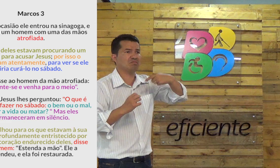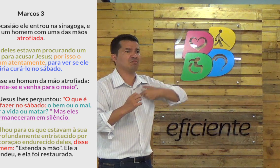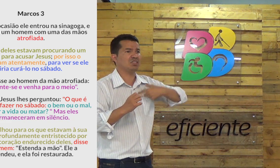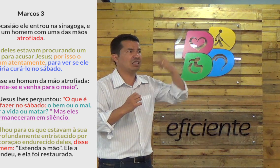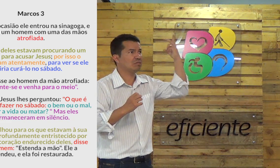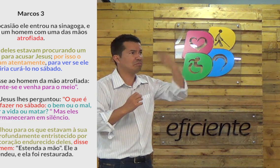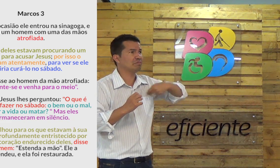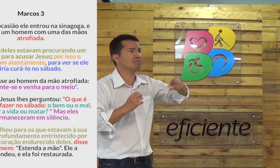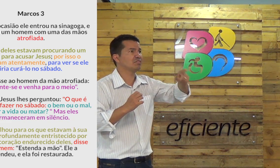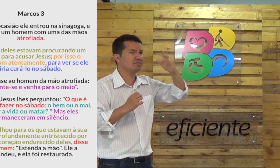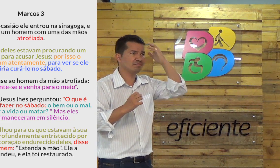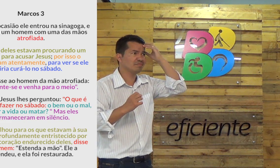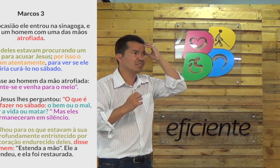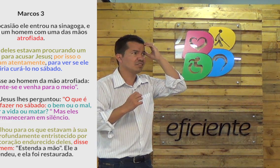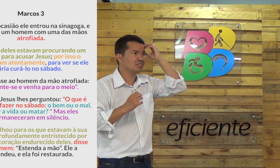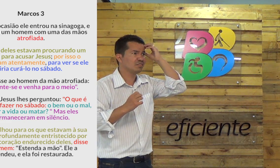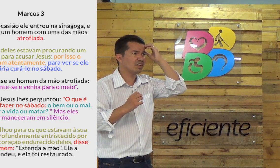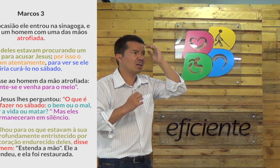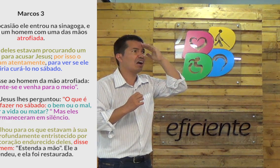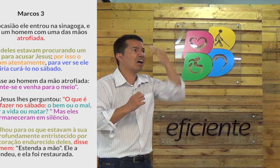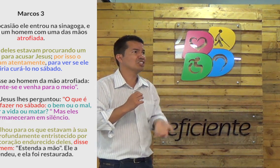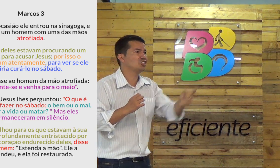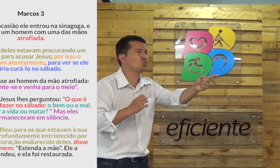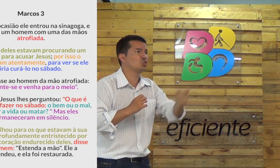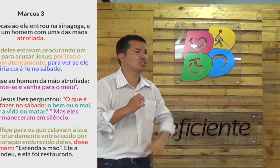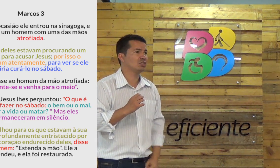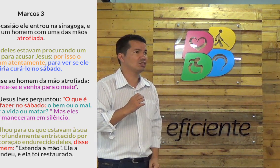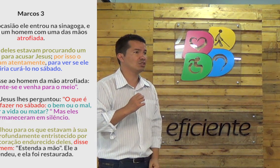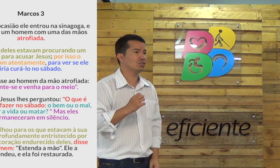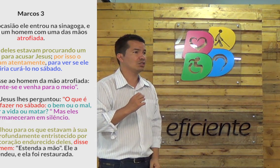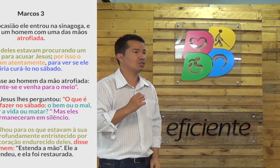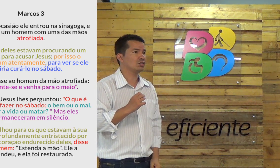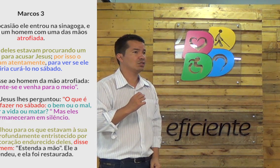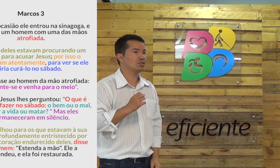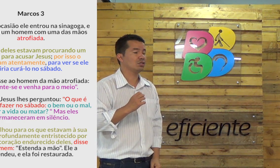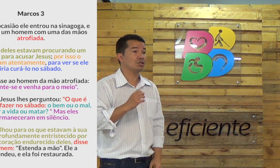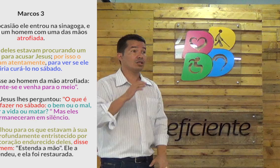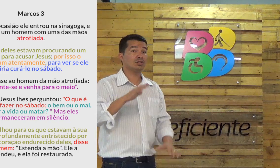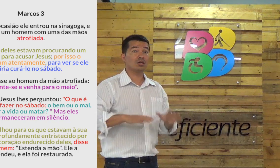Não, é verdade. Eu acho que realmente o filho é amaldiçoado e começa a acreditar nos outros.